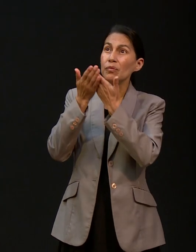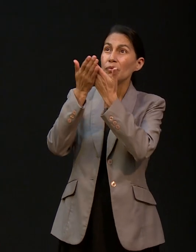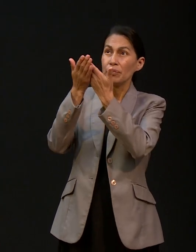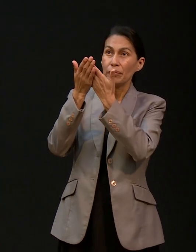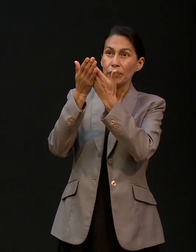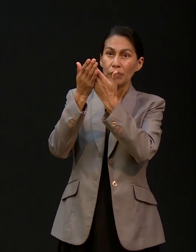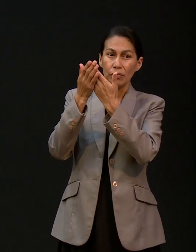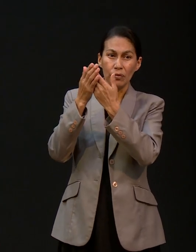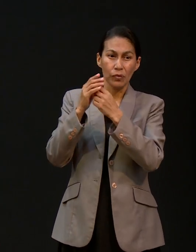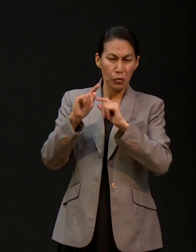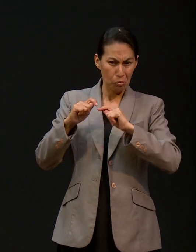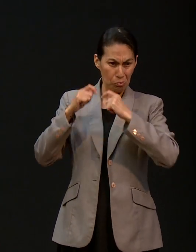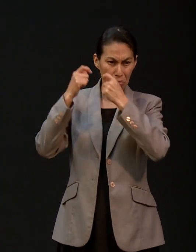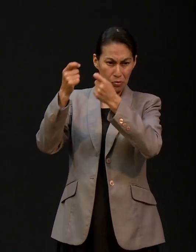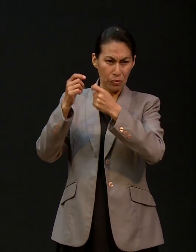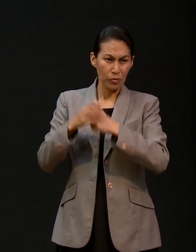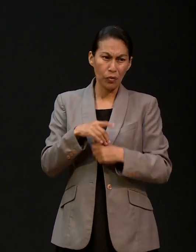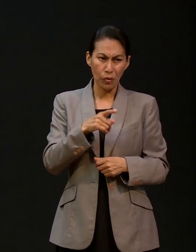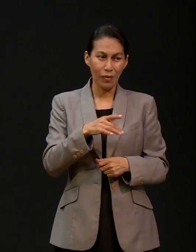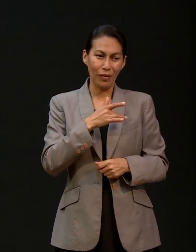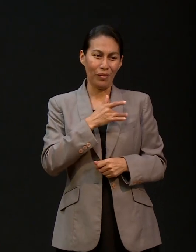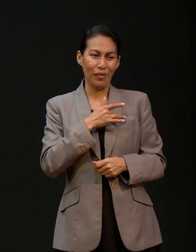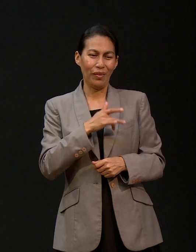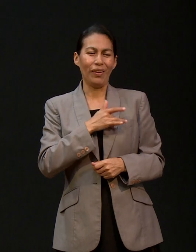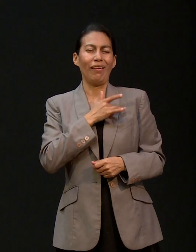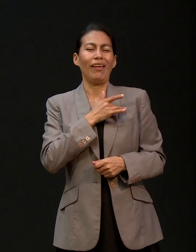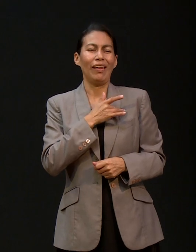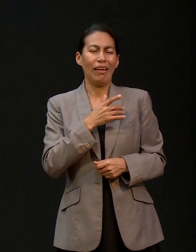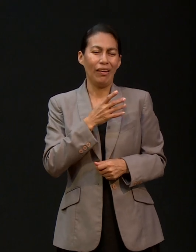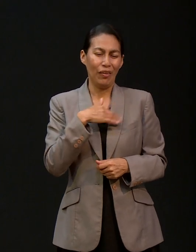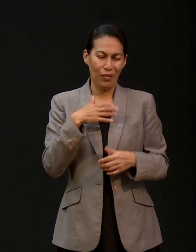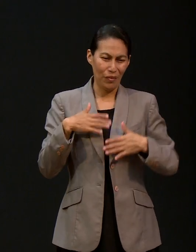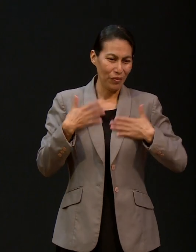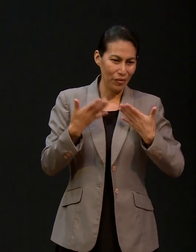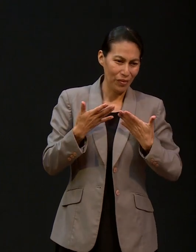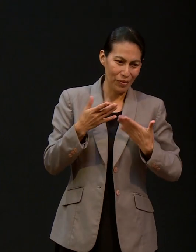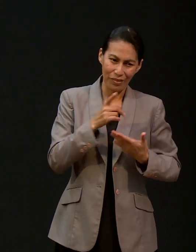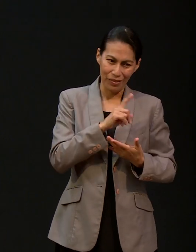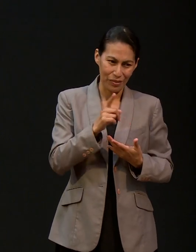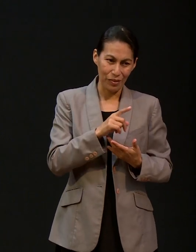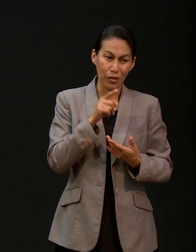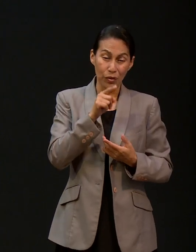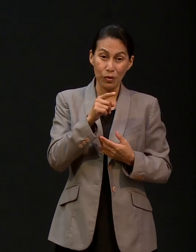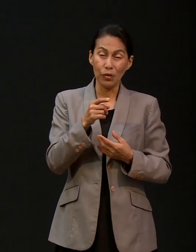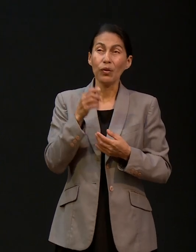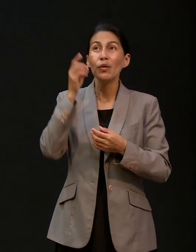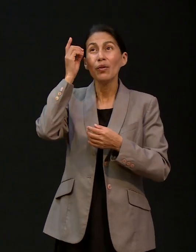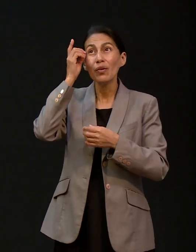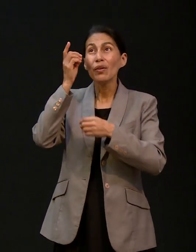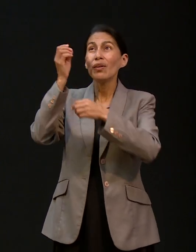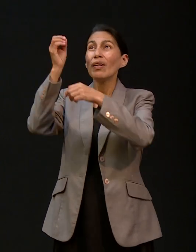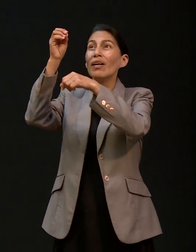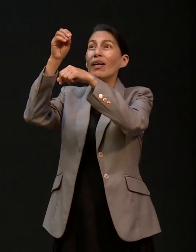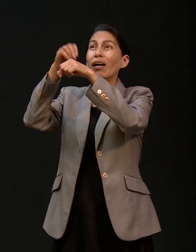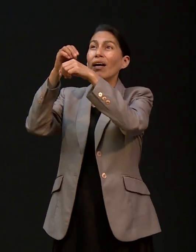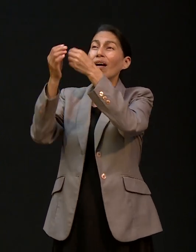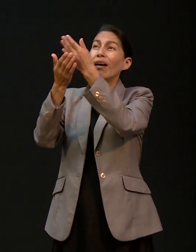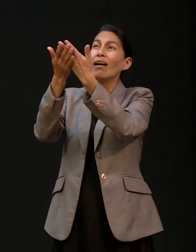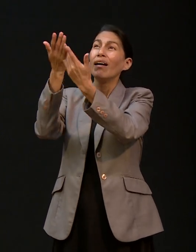apresuraste. No confiaste en ti mismo. Sino que lo dejaste en las manos de Dios. Y eso es crucial